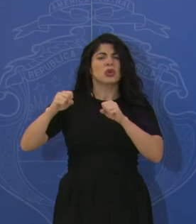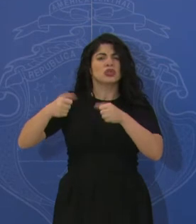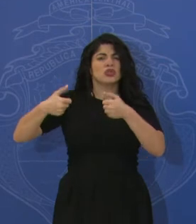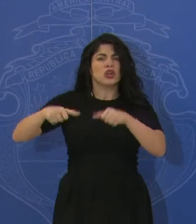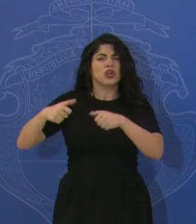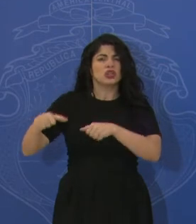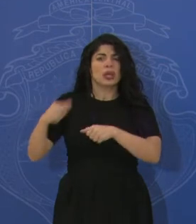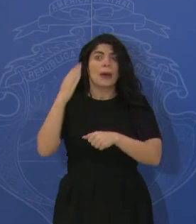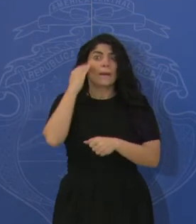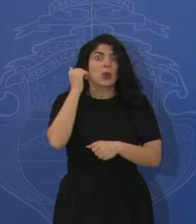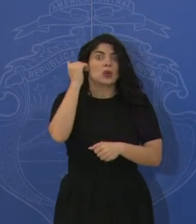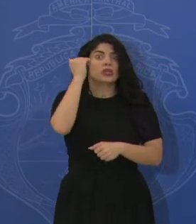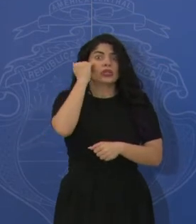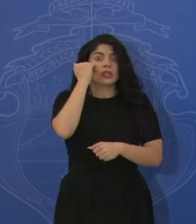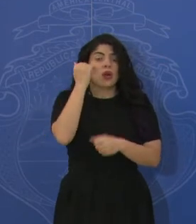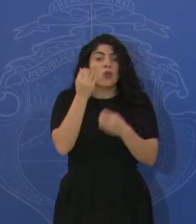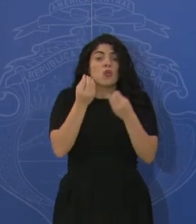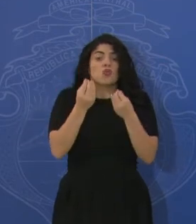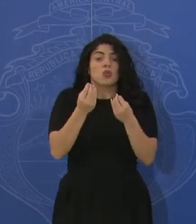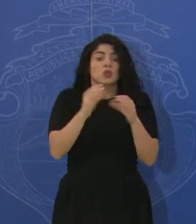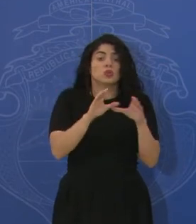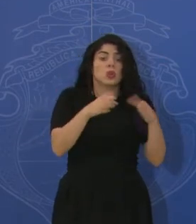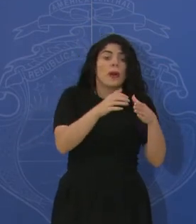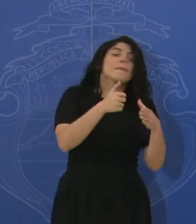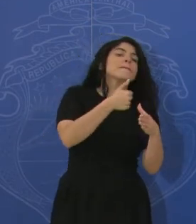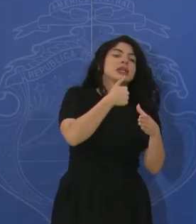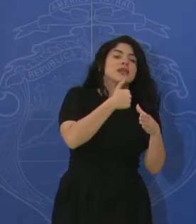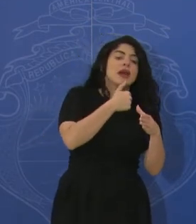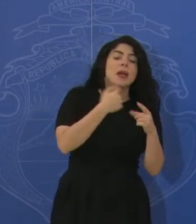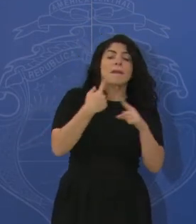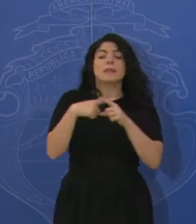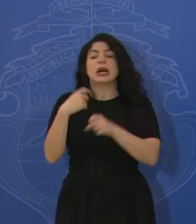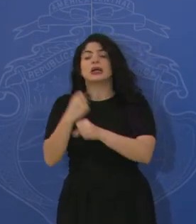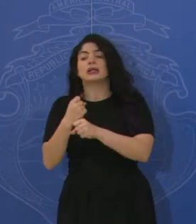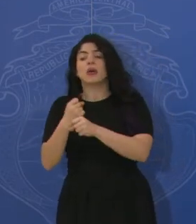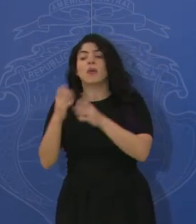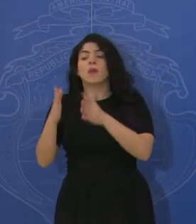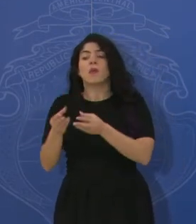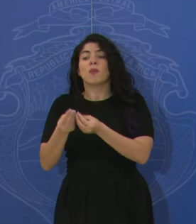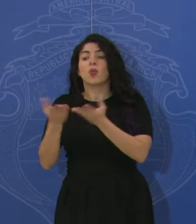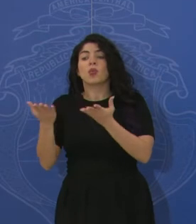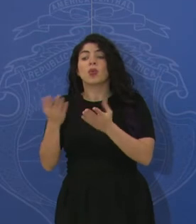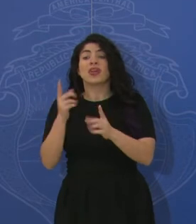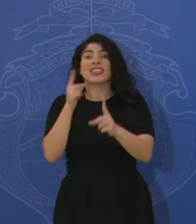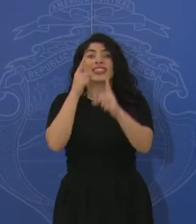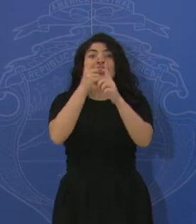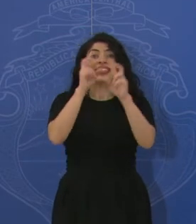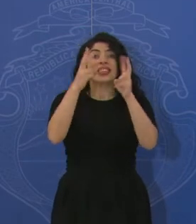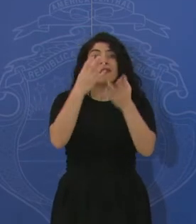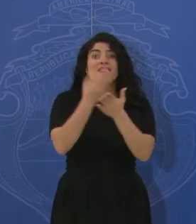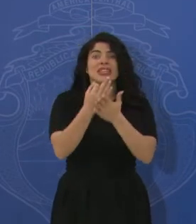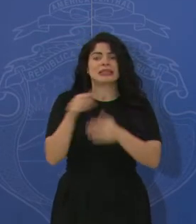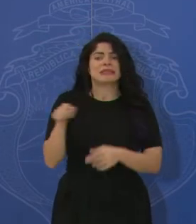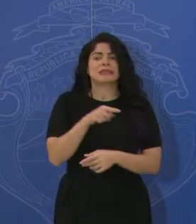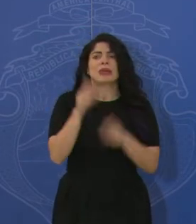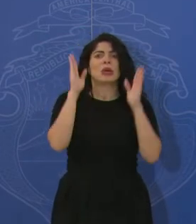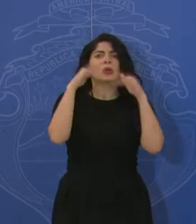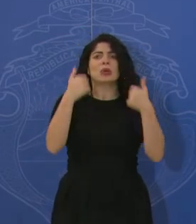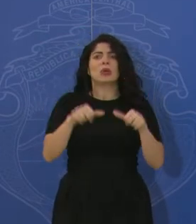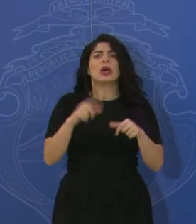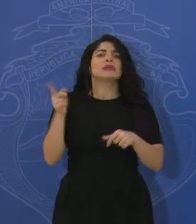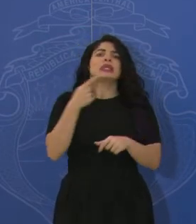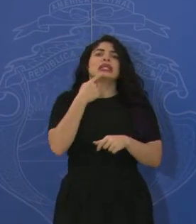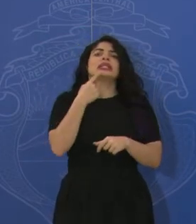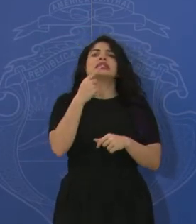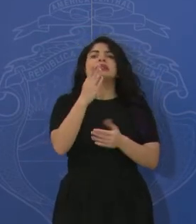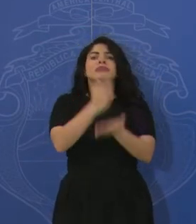hay una gran parte, tanto del sector privado como de los empleados públicos, que cuando le dicen temas fiscales, hay ningún consenso. El consenso es decir, no más